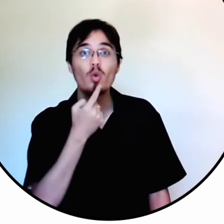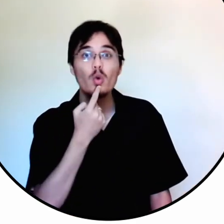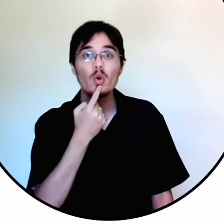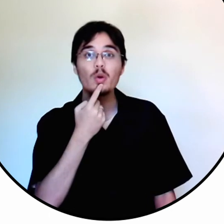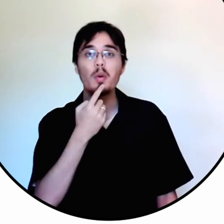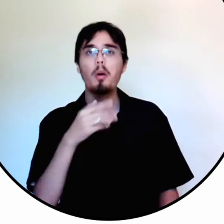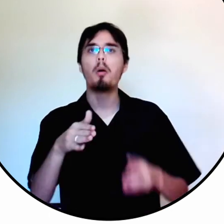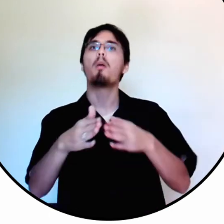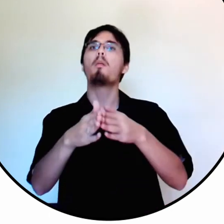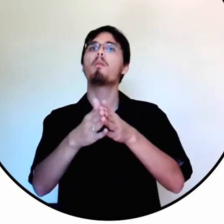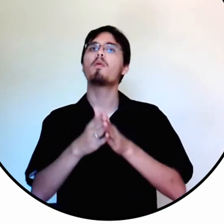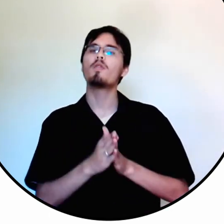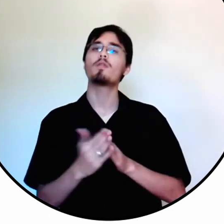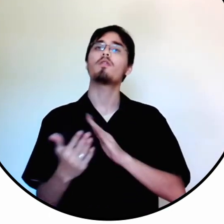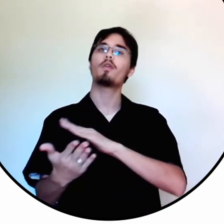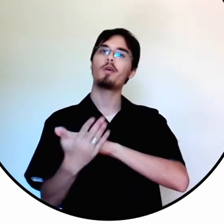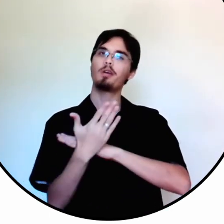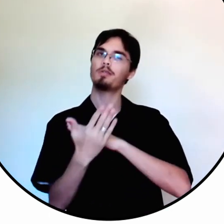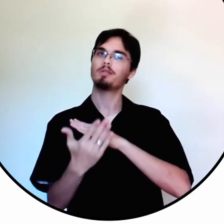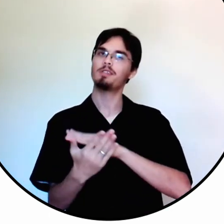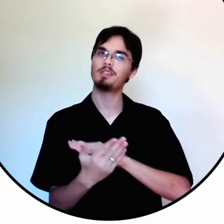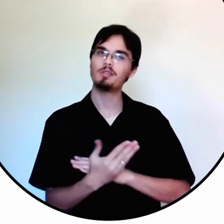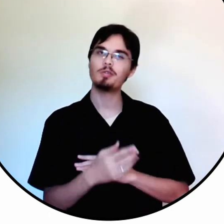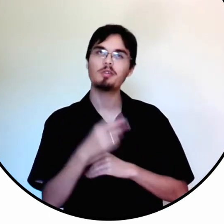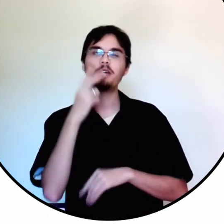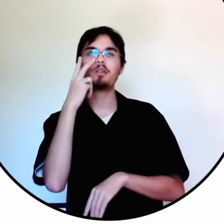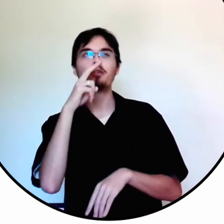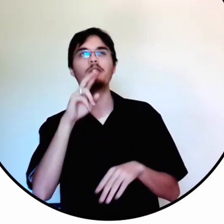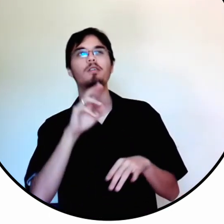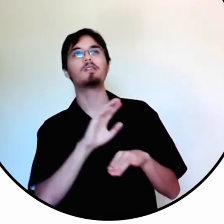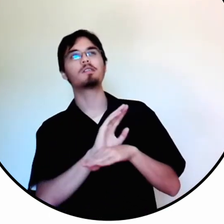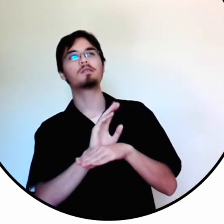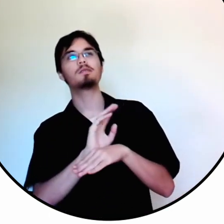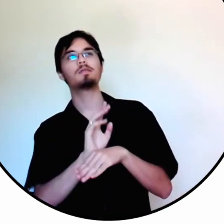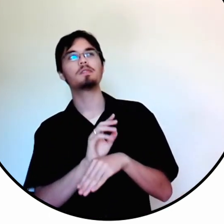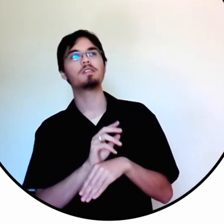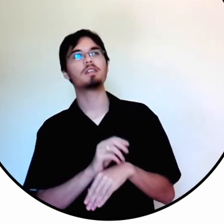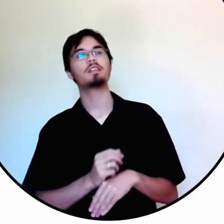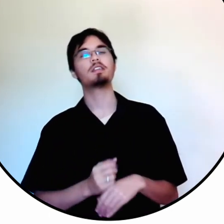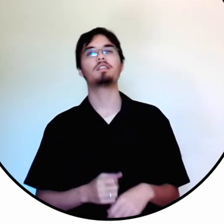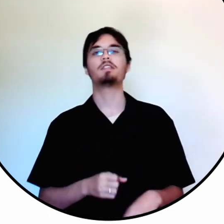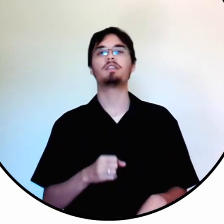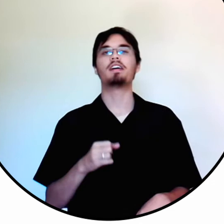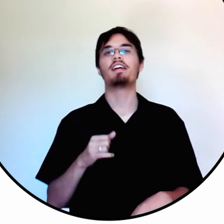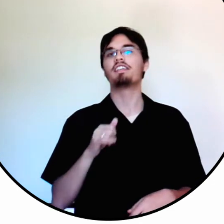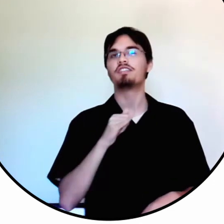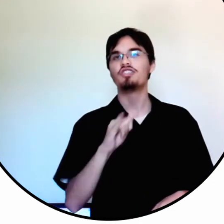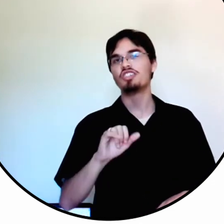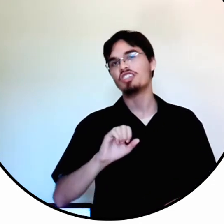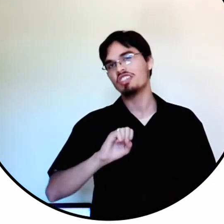Se você é surdo, por favor, me ajuda, nos ajude e deixe os vídeos.